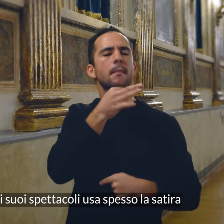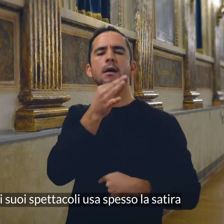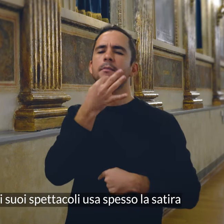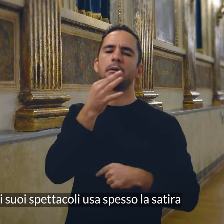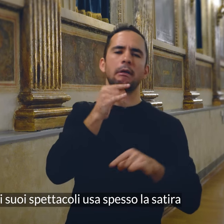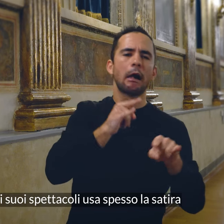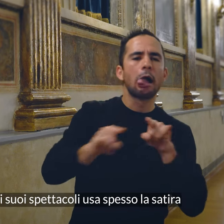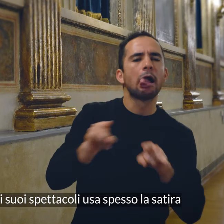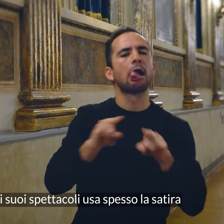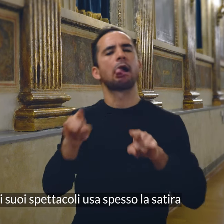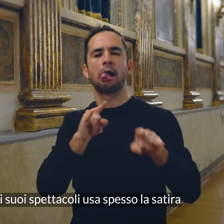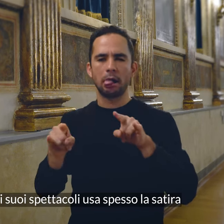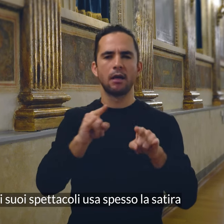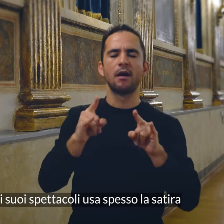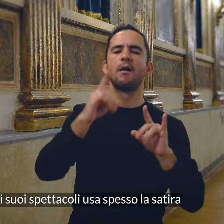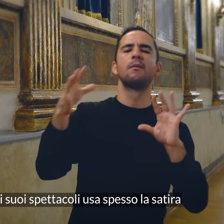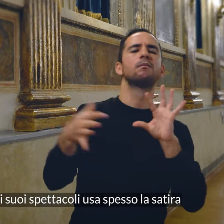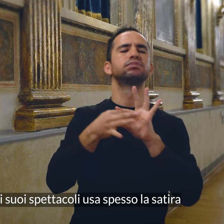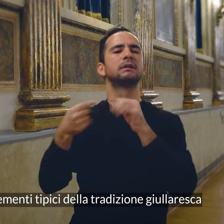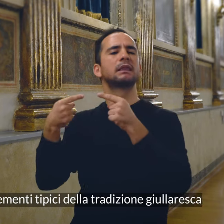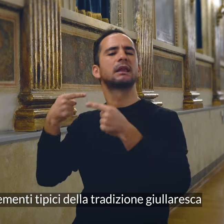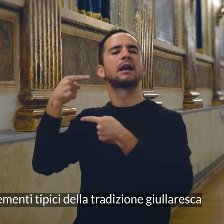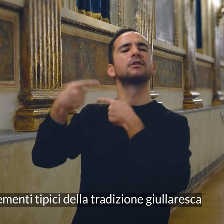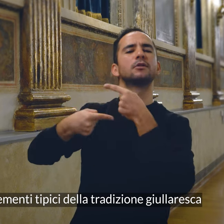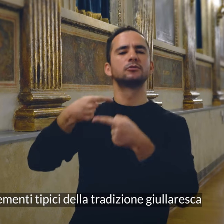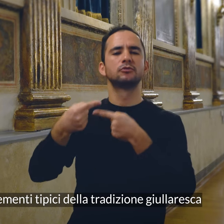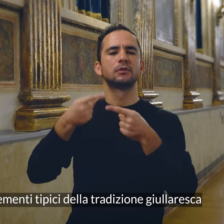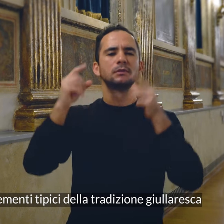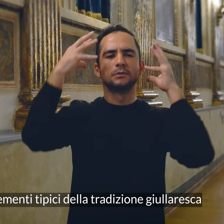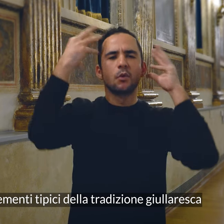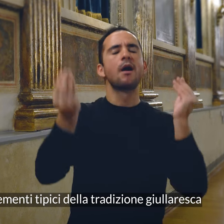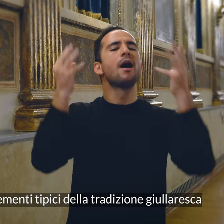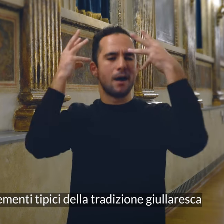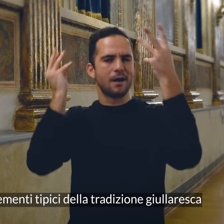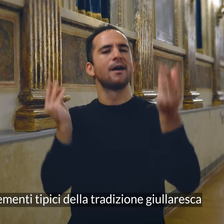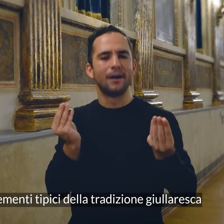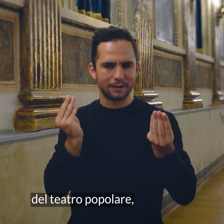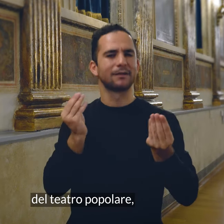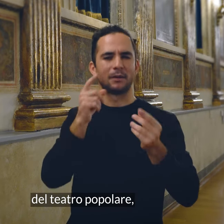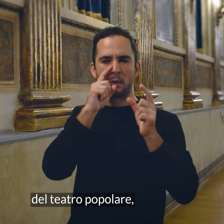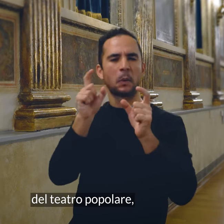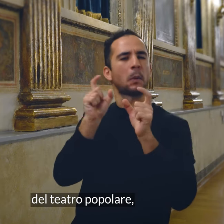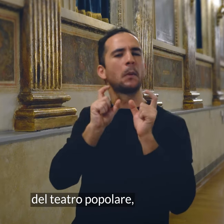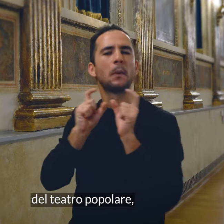spettacoli usa spesso la satira e gli elementi tipici della tradizione giullaresca del teatro popolare,